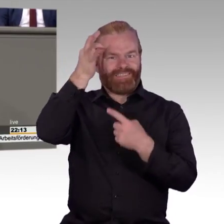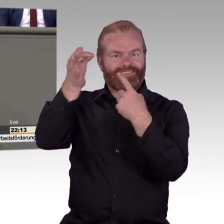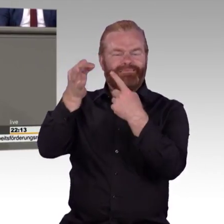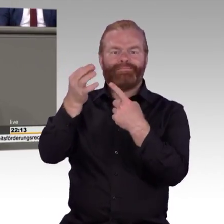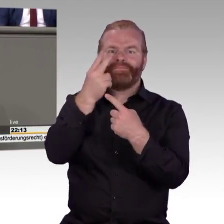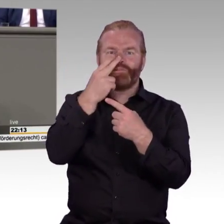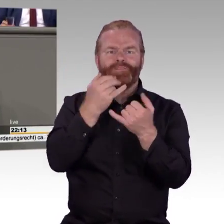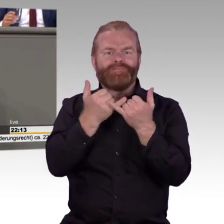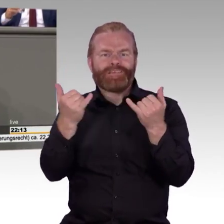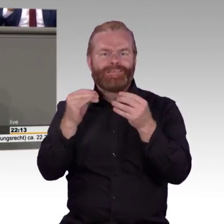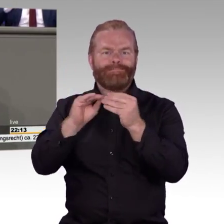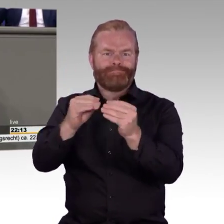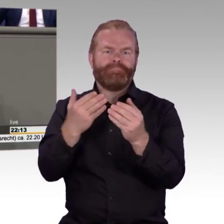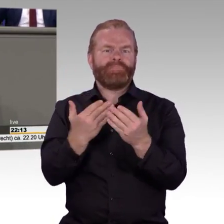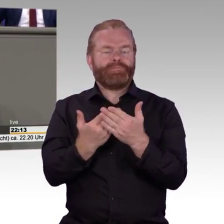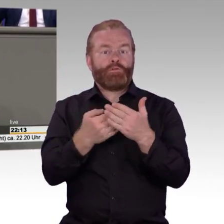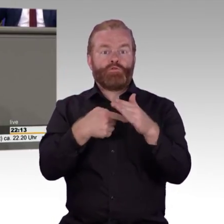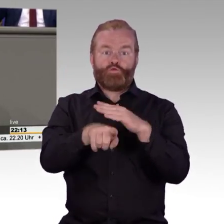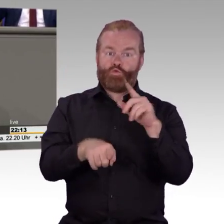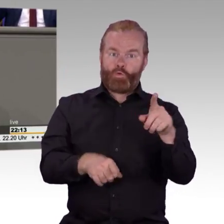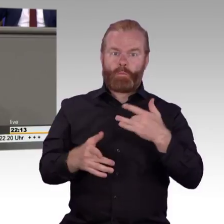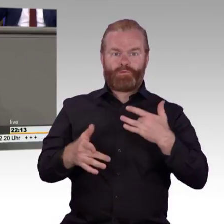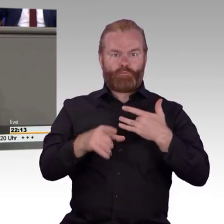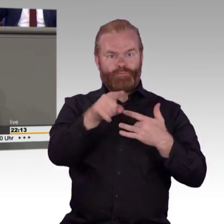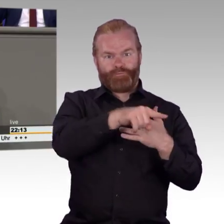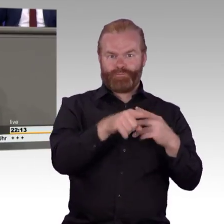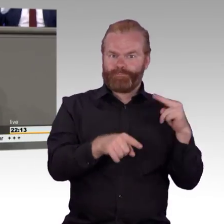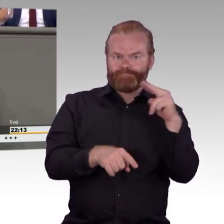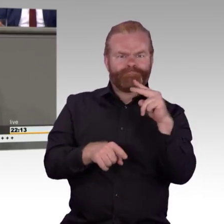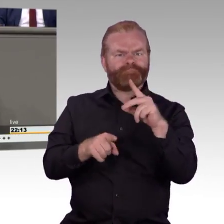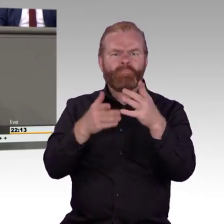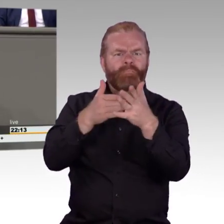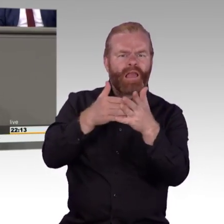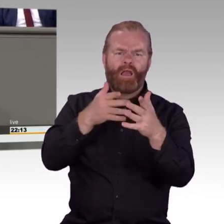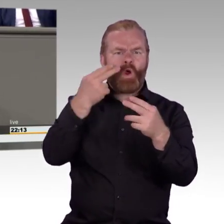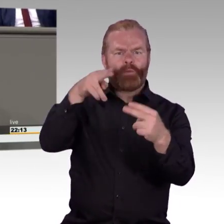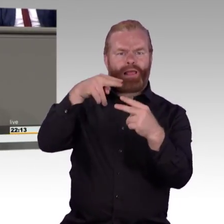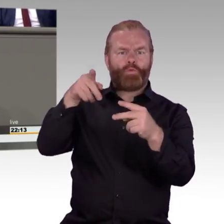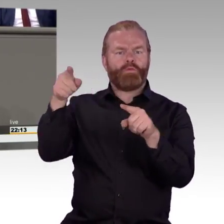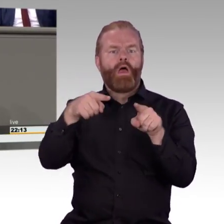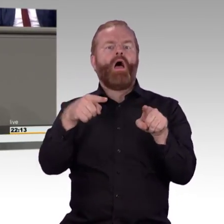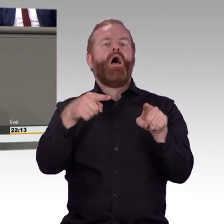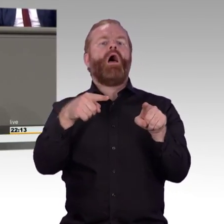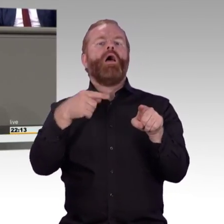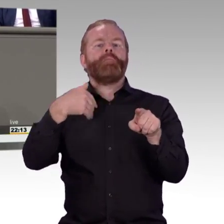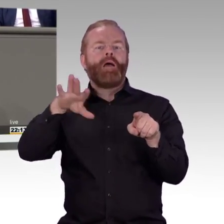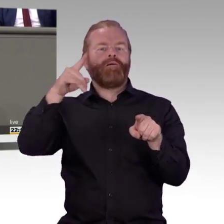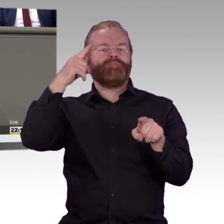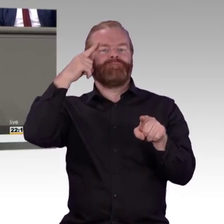jede öffentliche Stelle des Bundes in der einen oder anderen Weise getestet haben. Das wird Missstände aufdecken, wo es sie noch gibt, und die